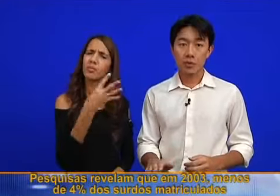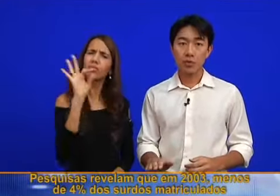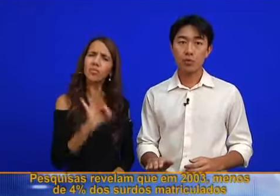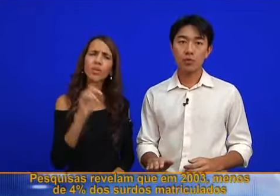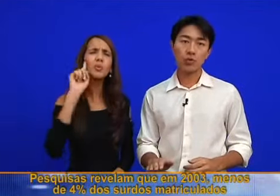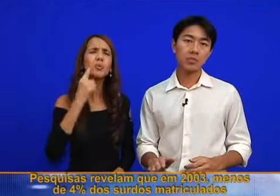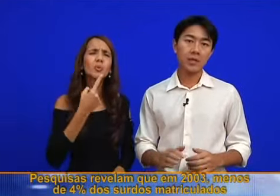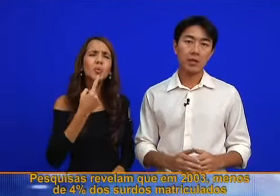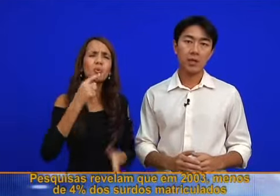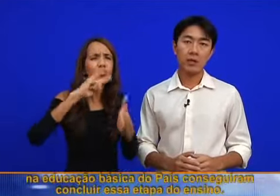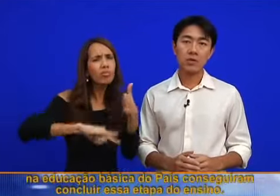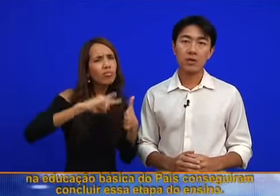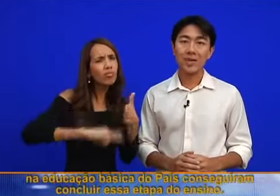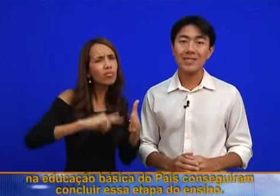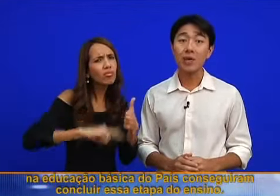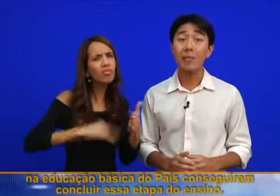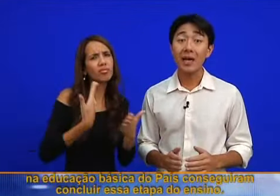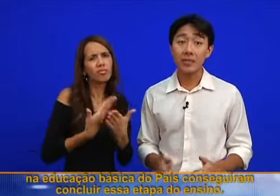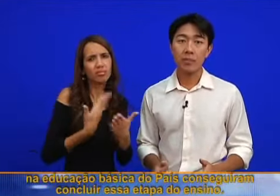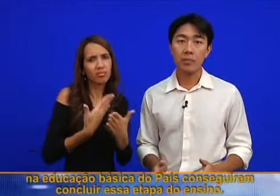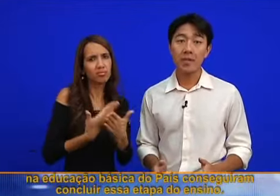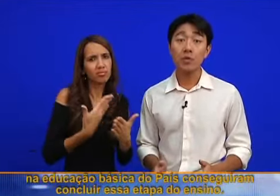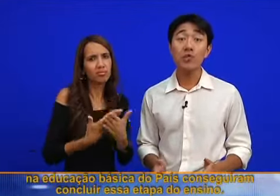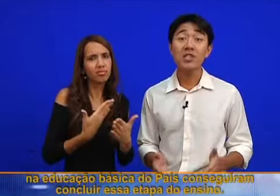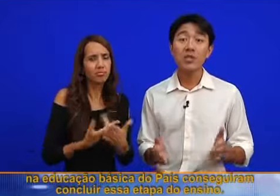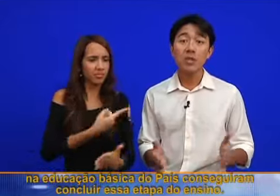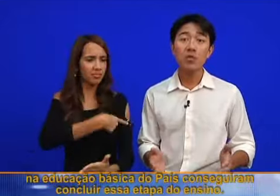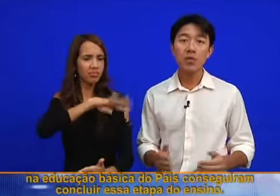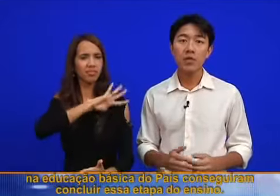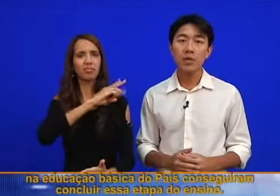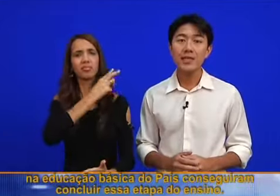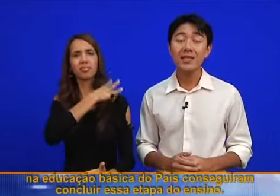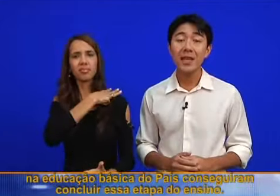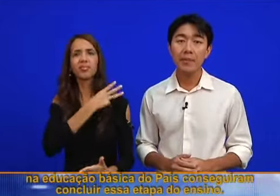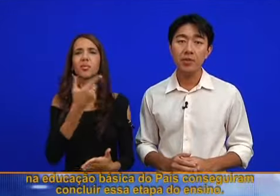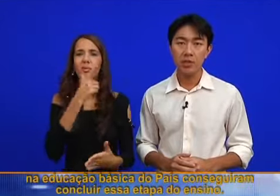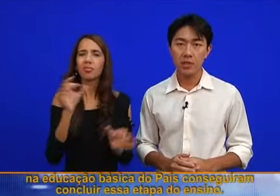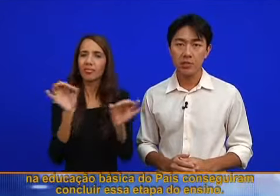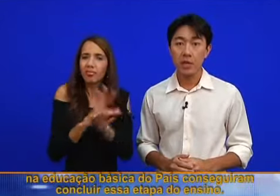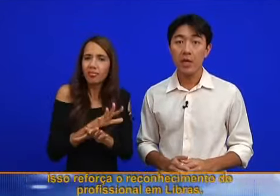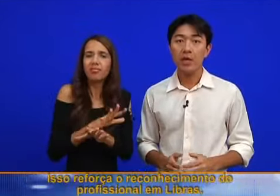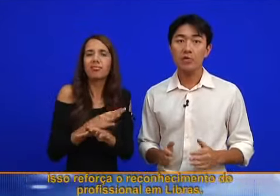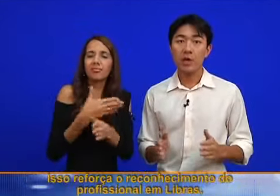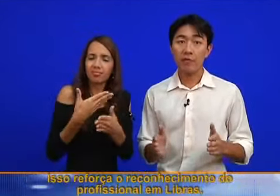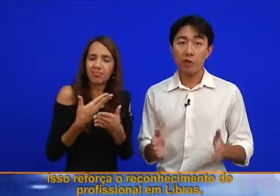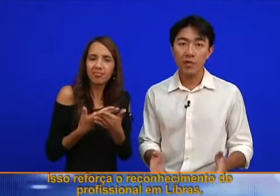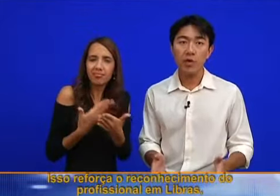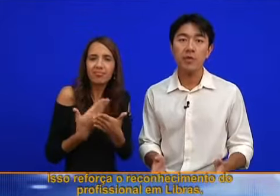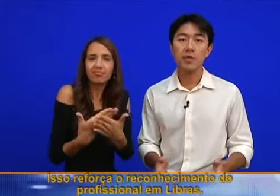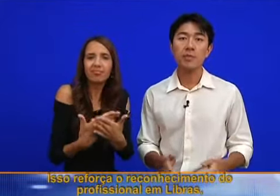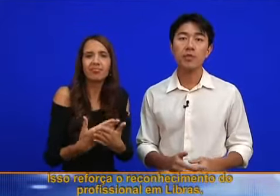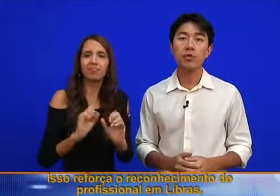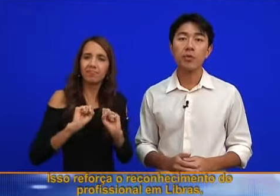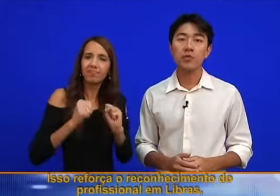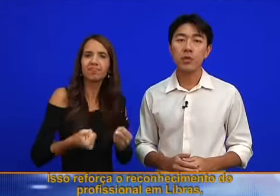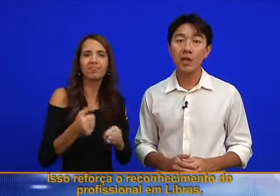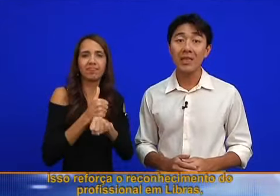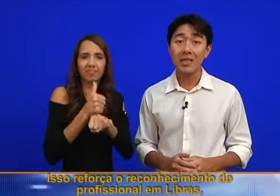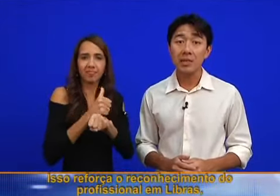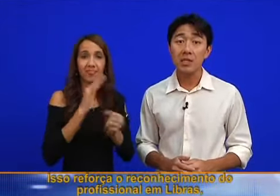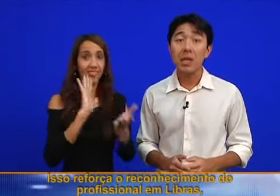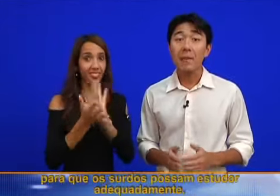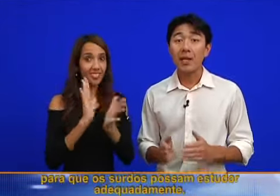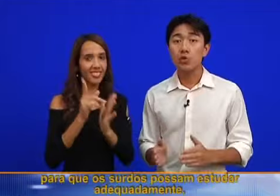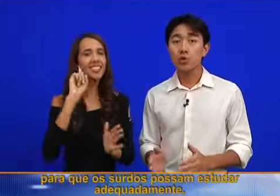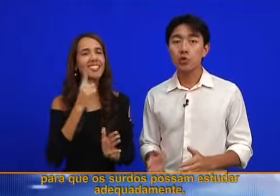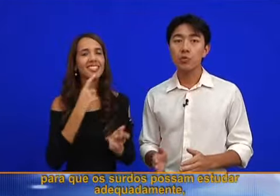4% dos surdos matriculados na educação básica do país conseguiram concluir essa etapa do ensino. Isso reforça o reconhecimento do profissional